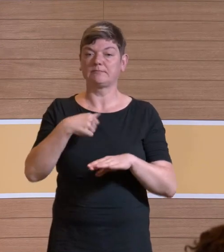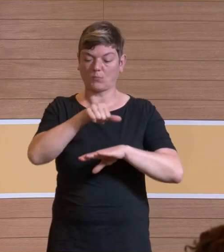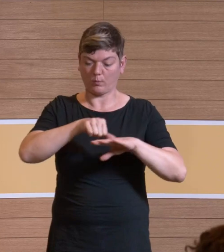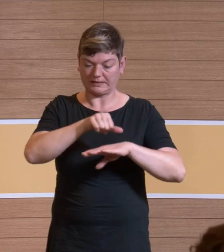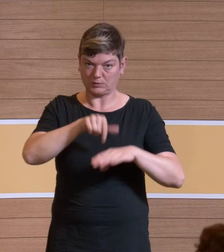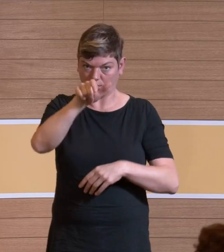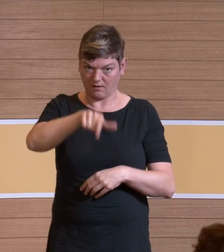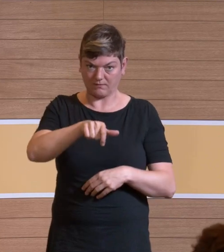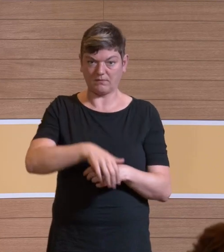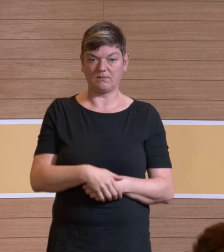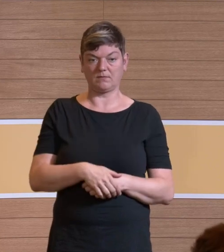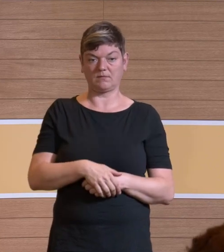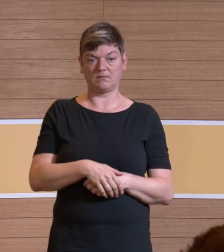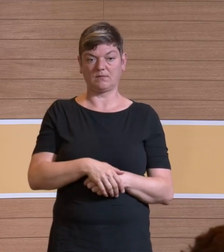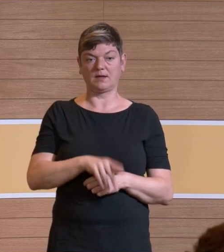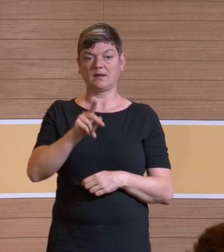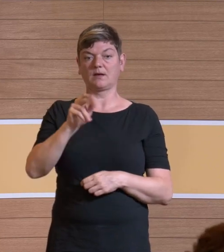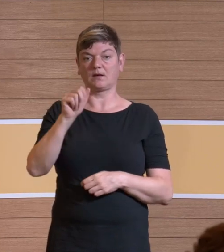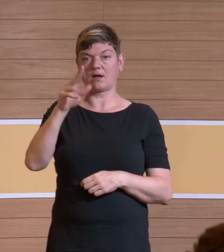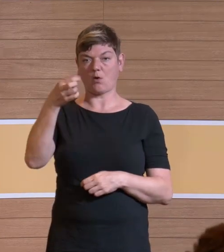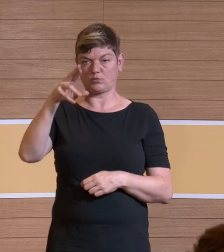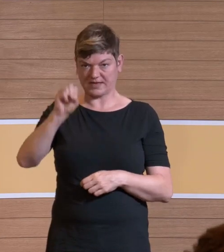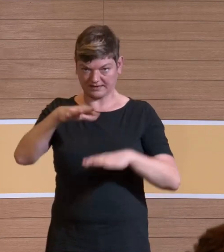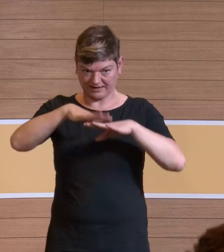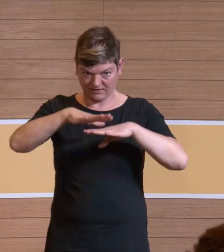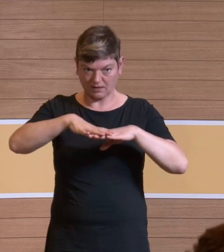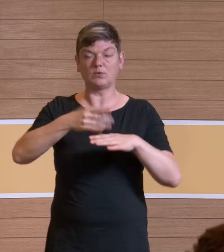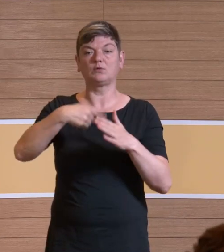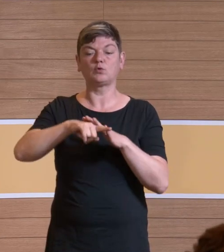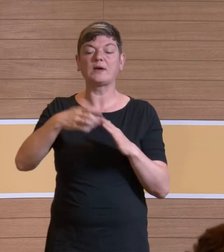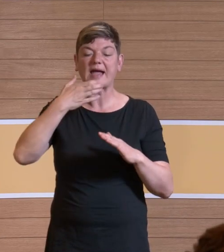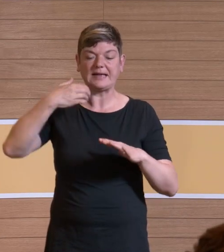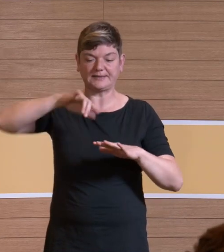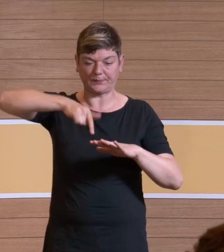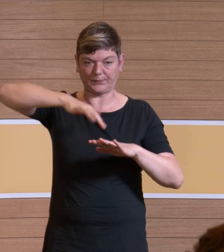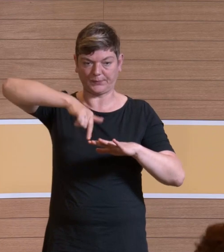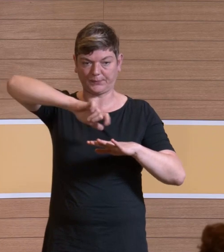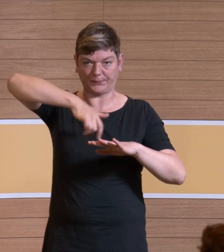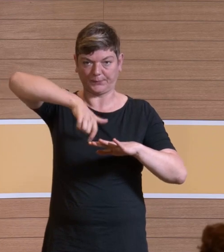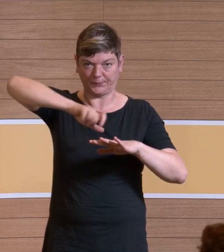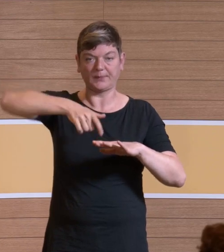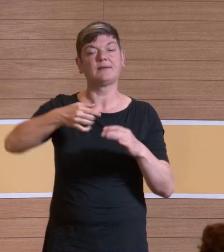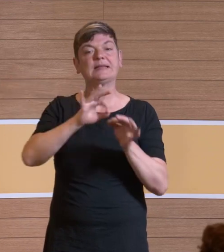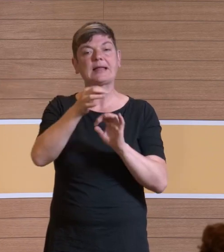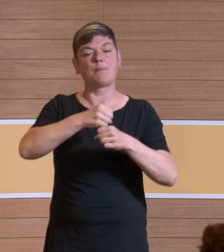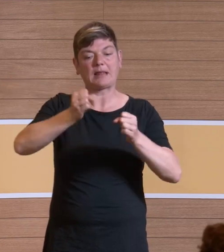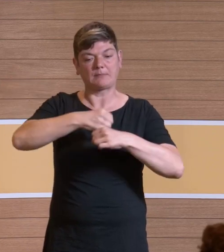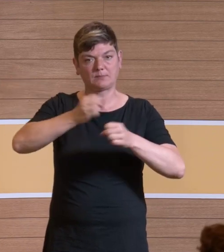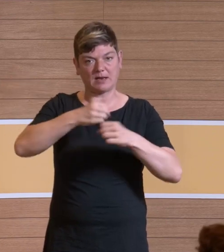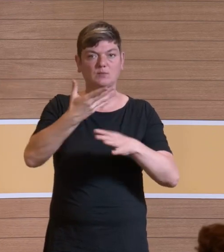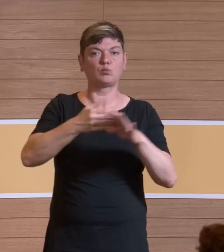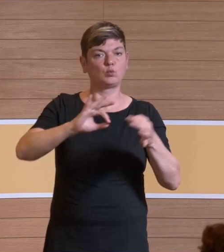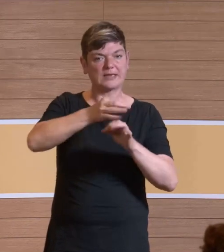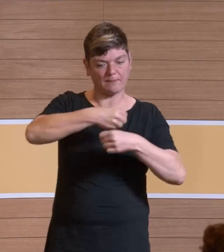kautert das Gewebe. Durch die lokale Hitzeentwicklung platzen die Zellen, also zum Beispiel Blutzellen.